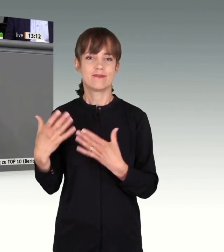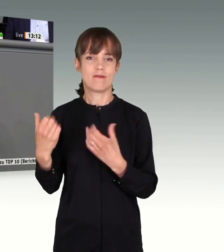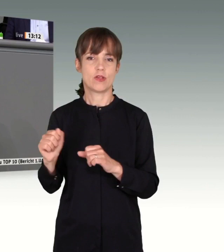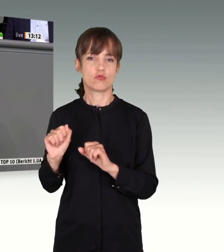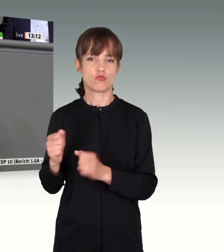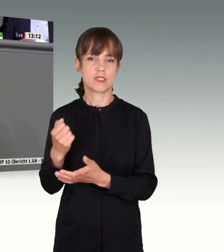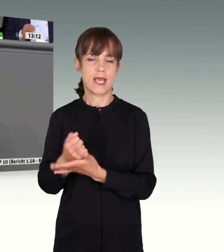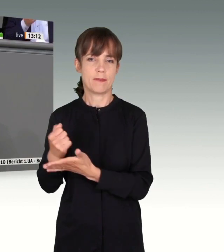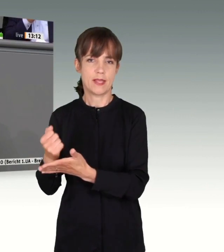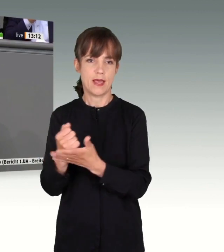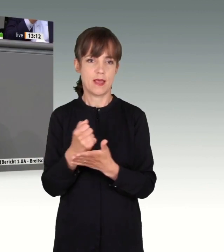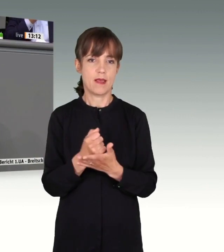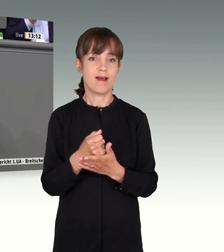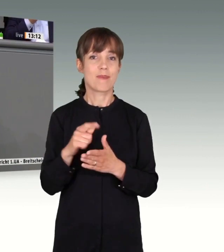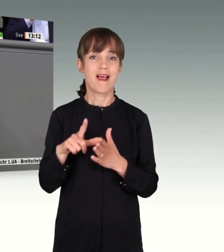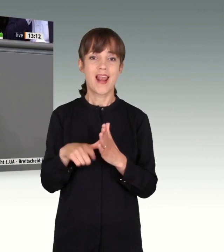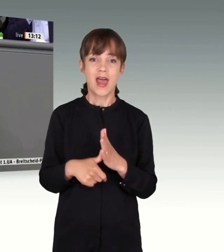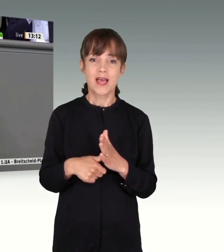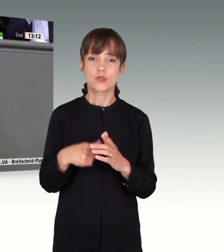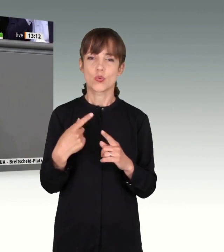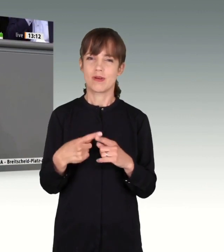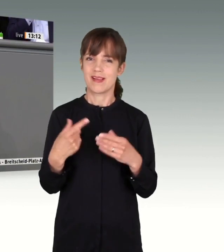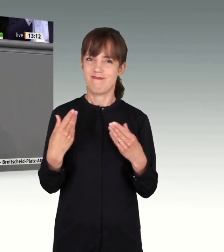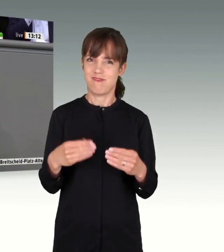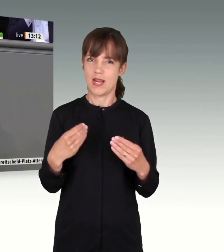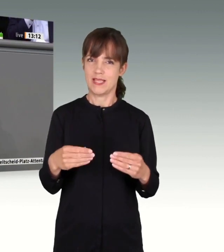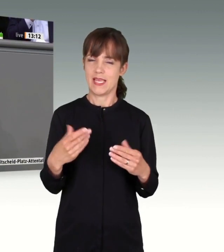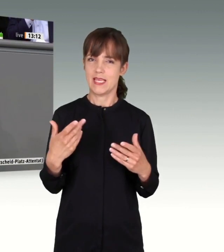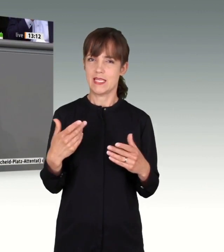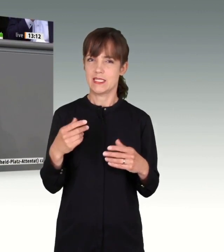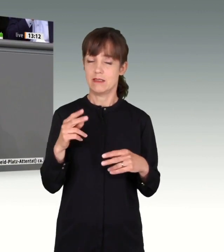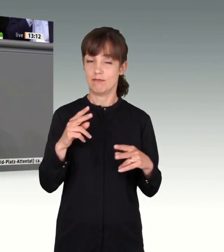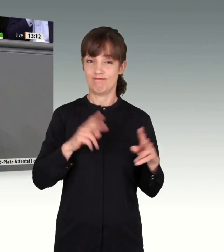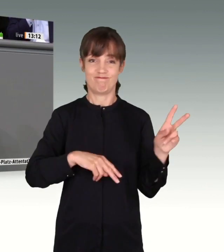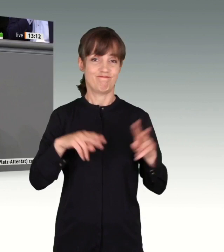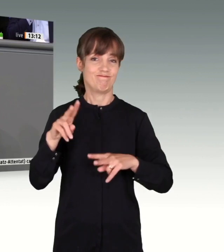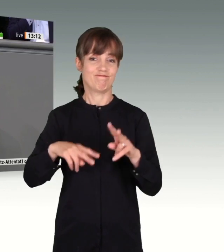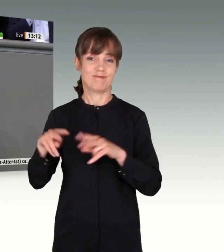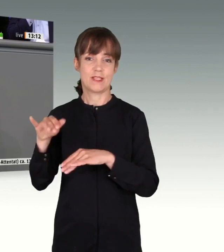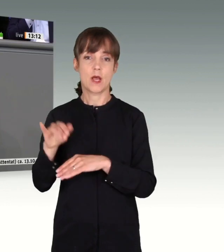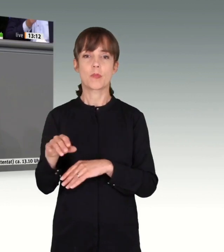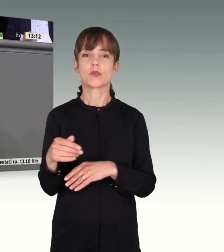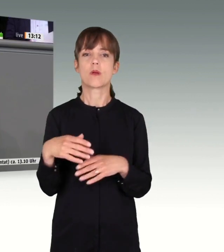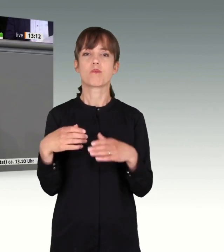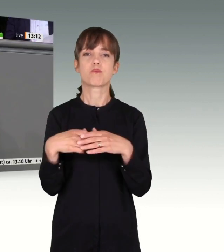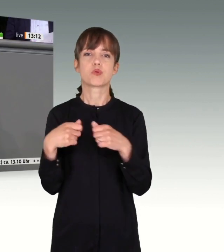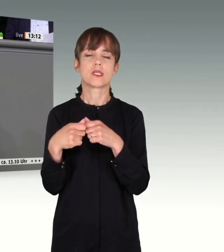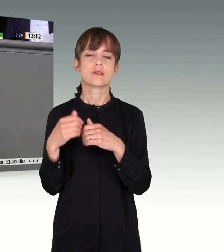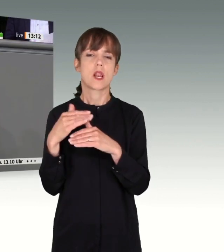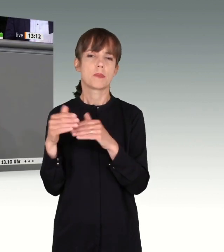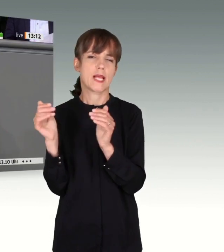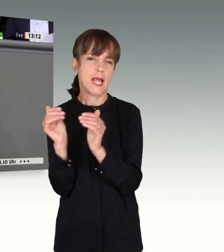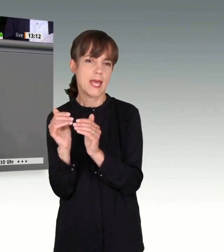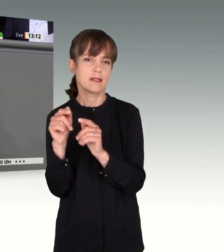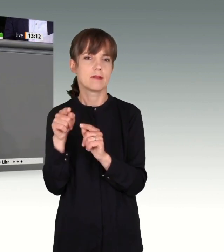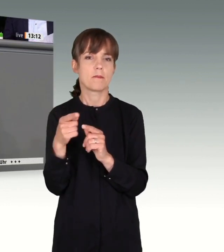unterschiedlichen Leistungs und Qualitätsunterschieden. Gerade die kleineren Bundesländer tun sich hier